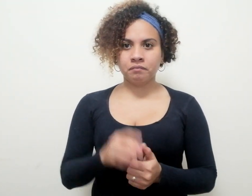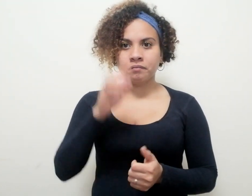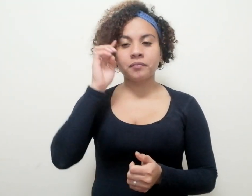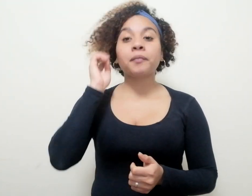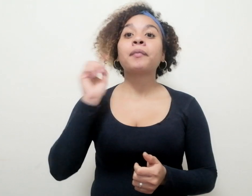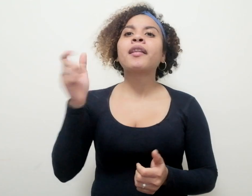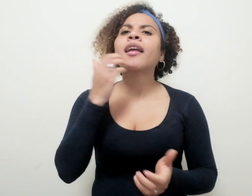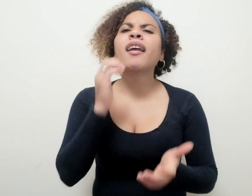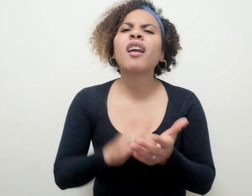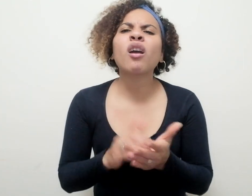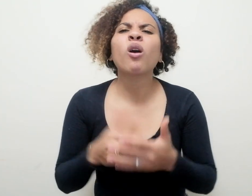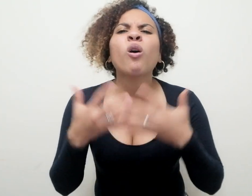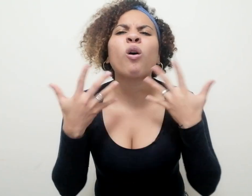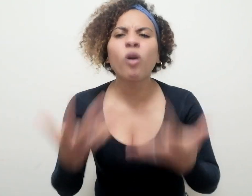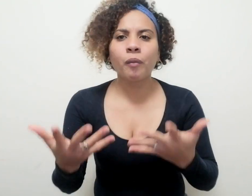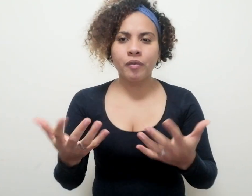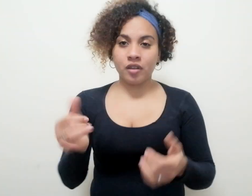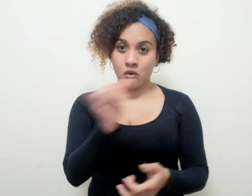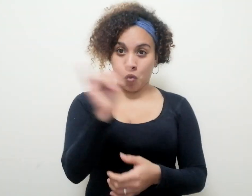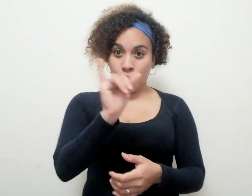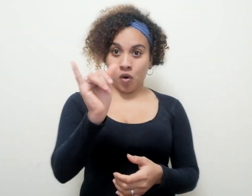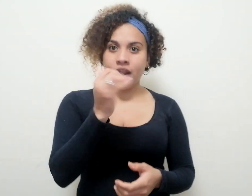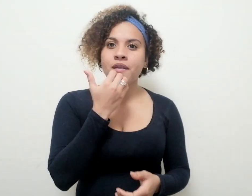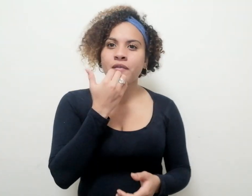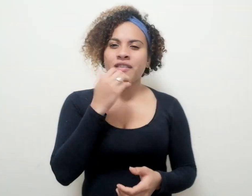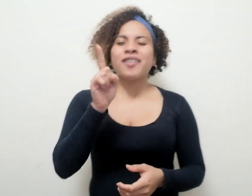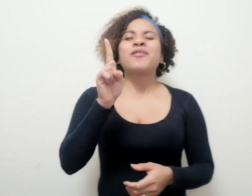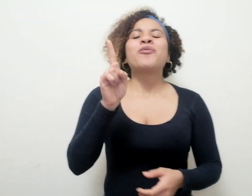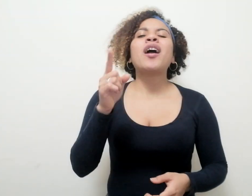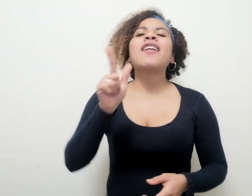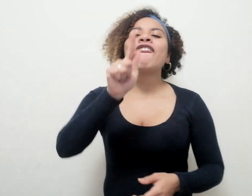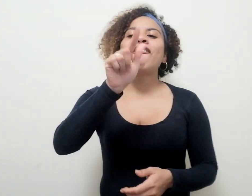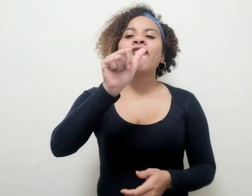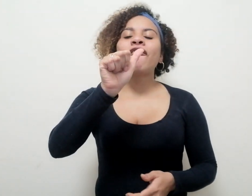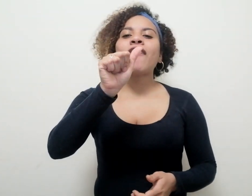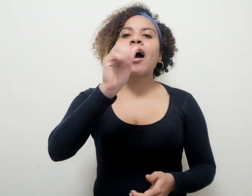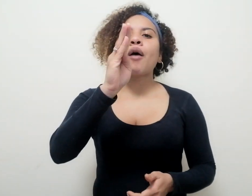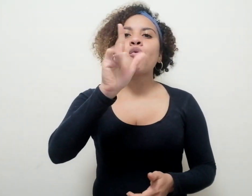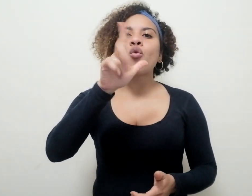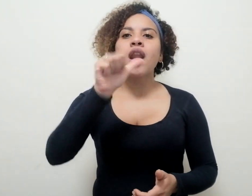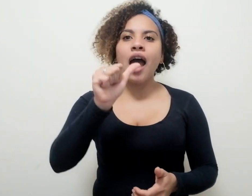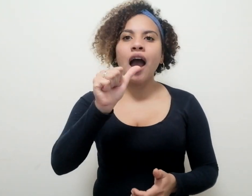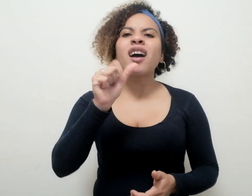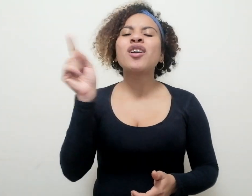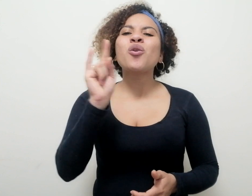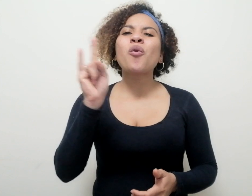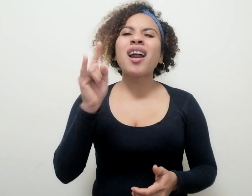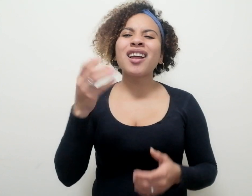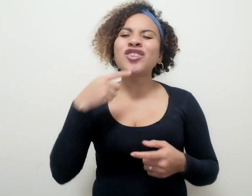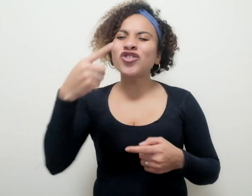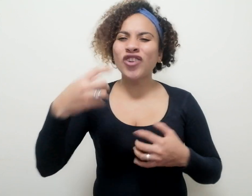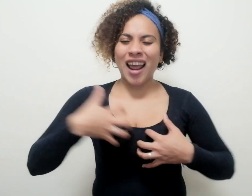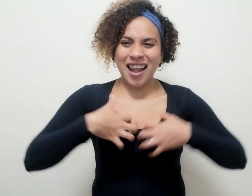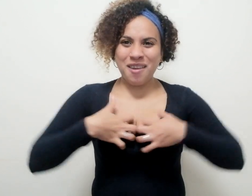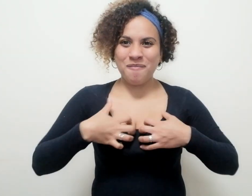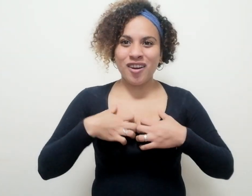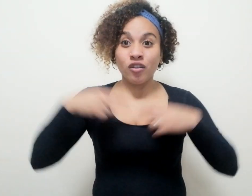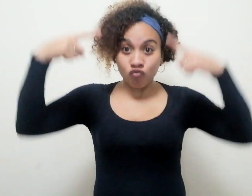Lo ejemplificó con la faula de la zorra y las uvas. La zorra quiere comerse unas